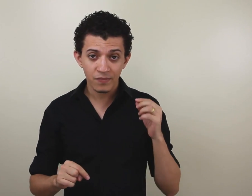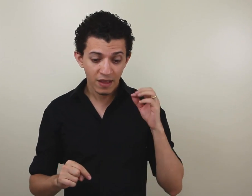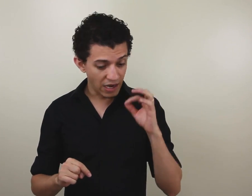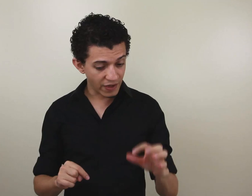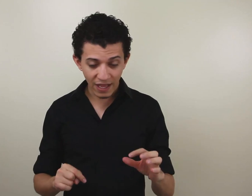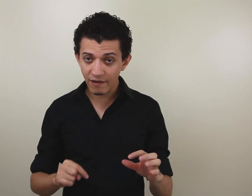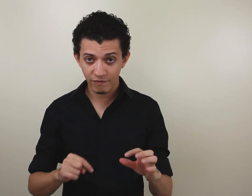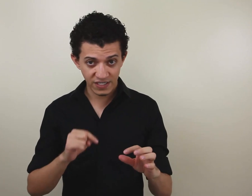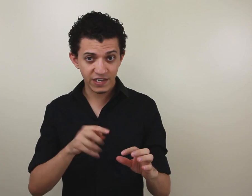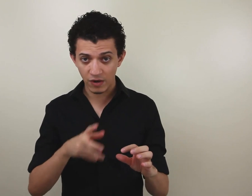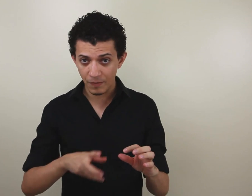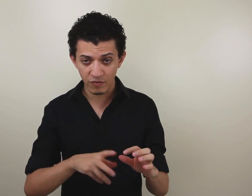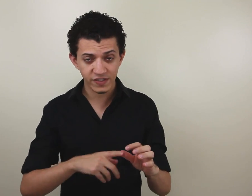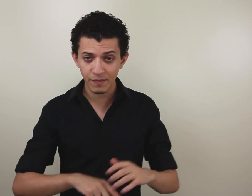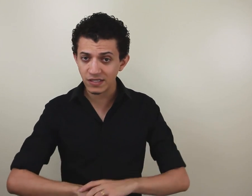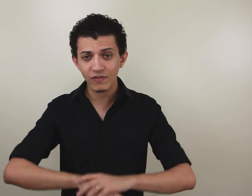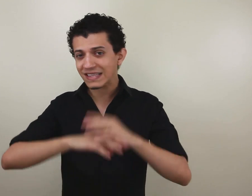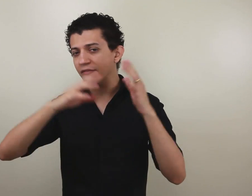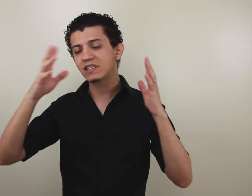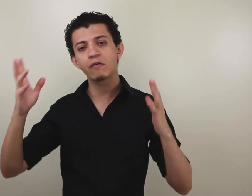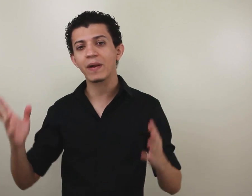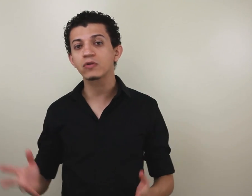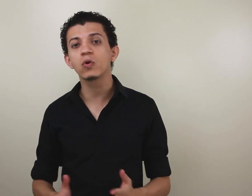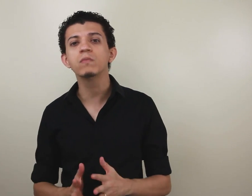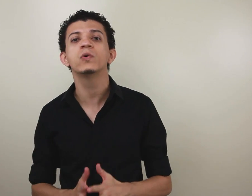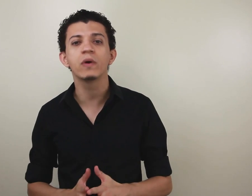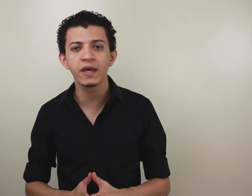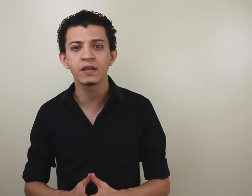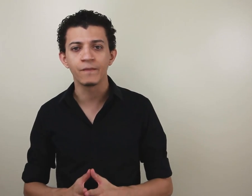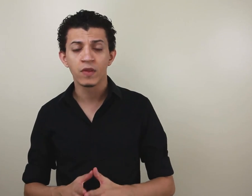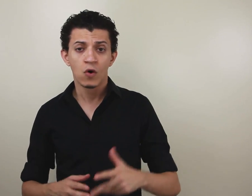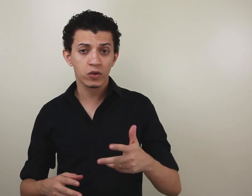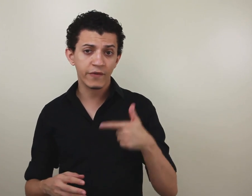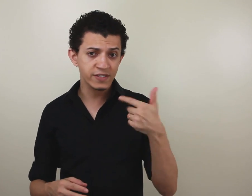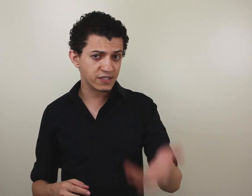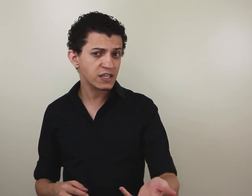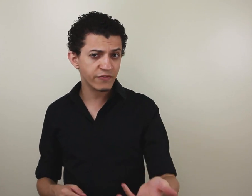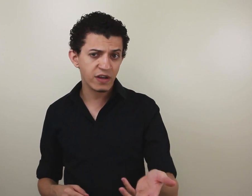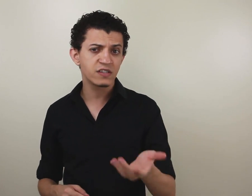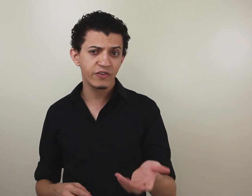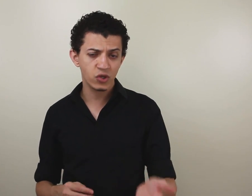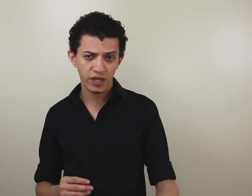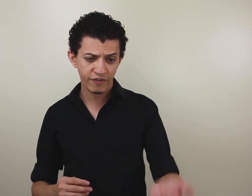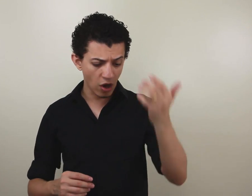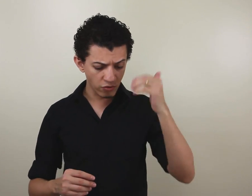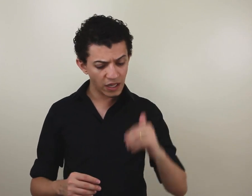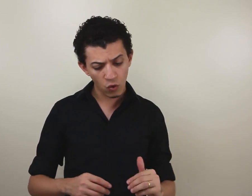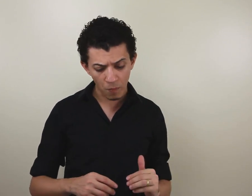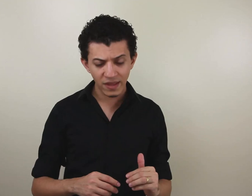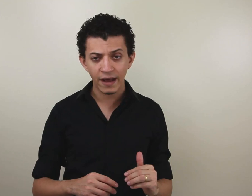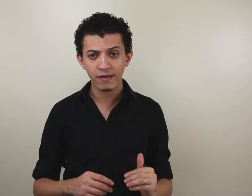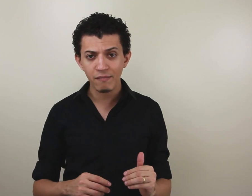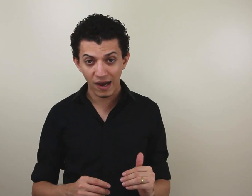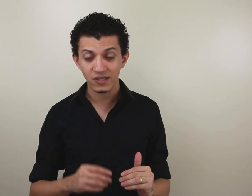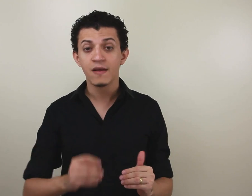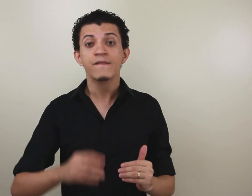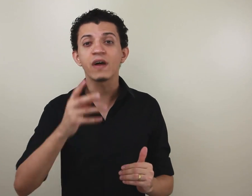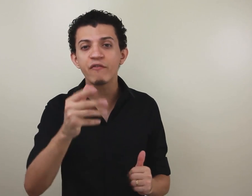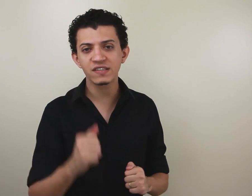ele vai estar visível lá para você, mas não vai estar visível para todo mundo ainda, ou talvez você esteja vendo esse vídeo aqui e veja, ah, não tem nenhum comentário aqui embaixo, talvez